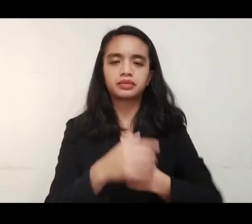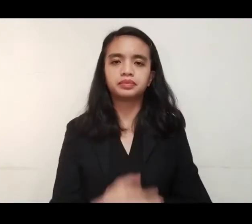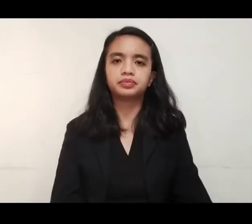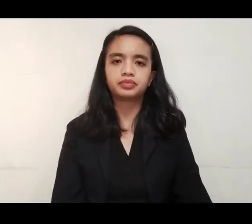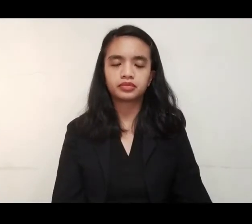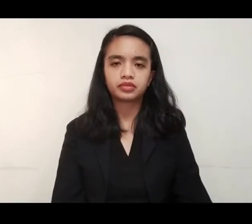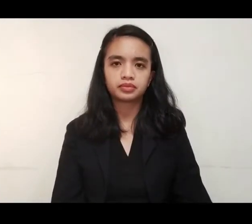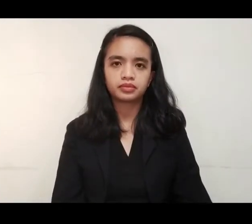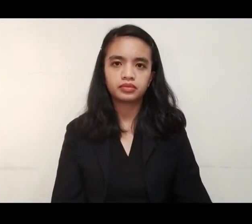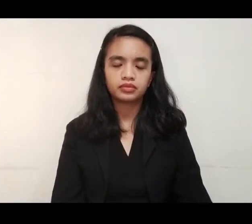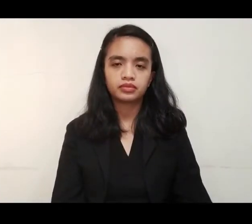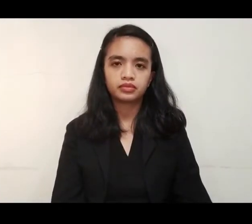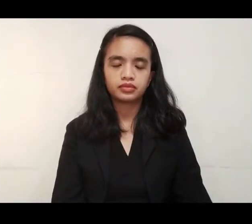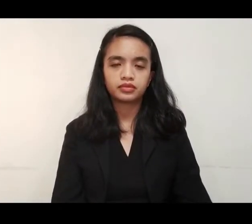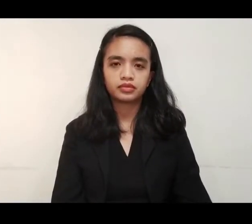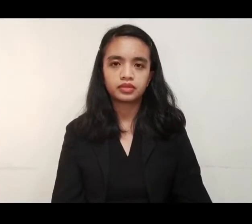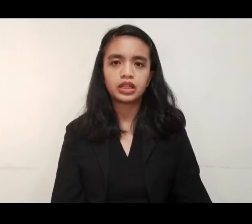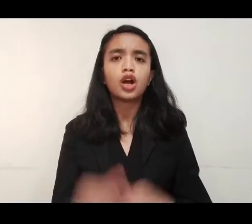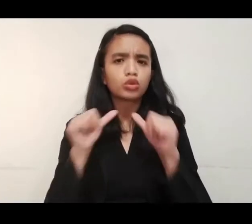Narito ang report ni Ivy Hernando.